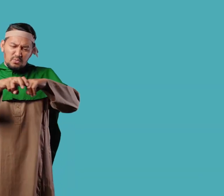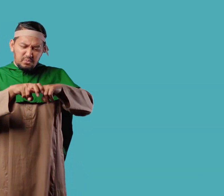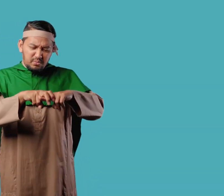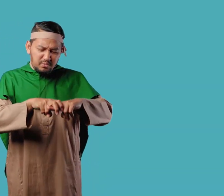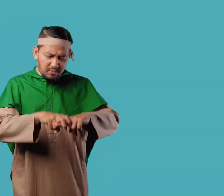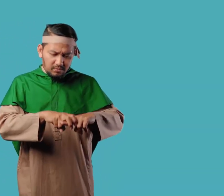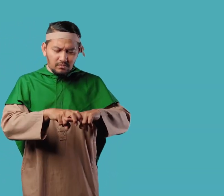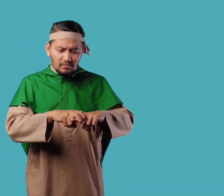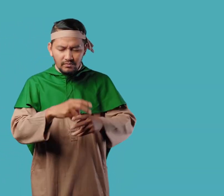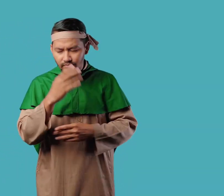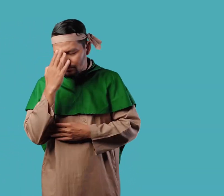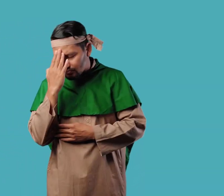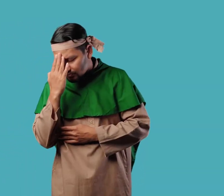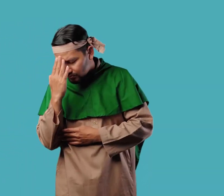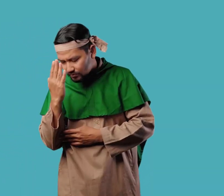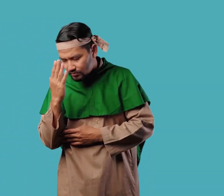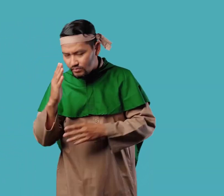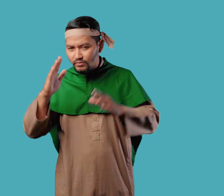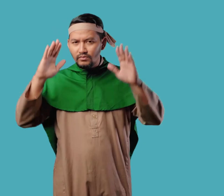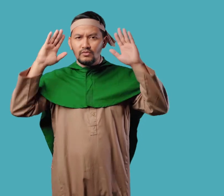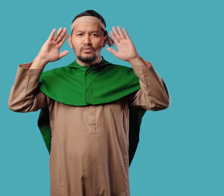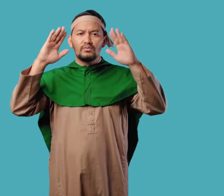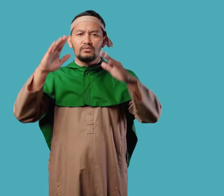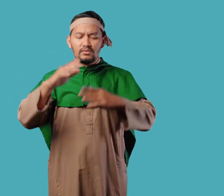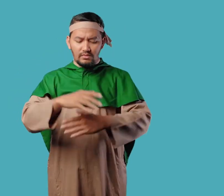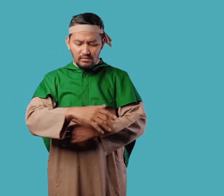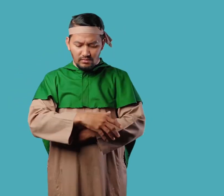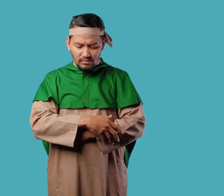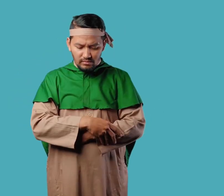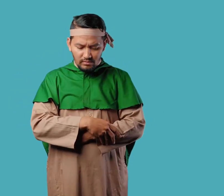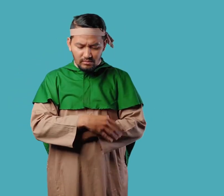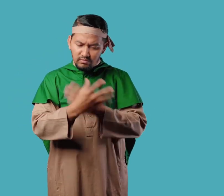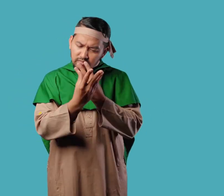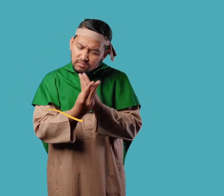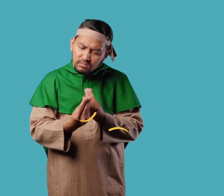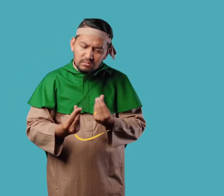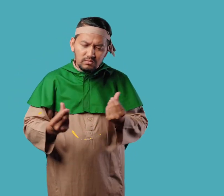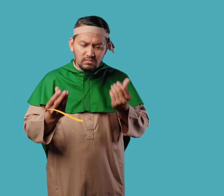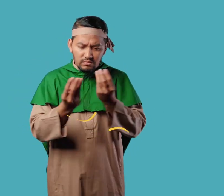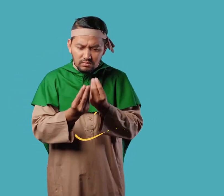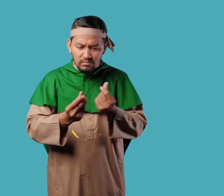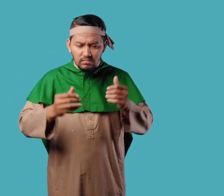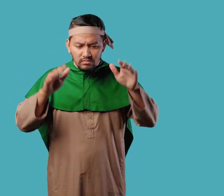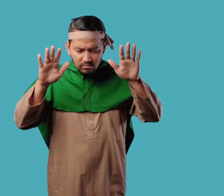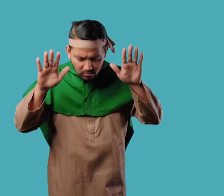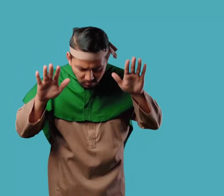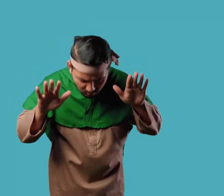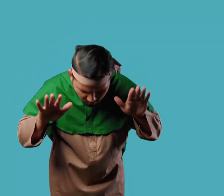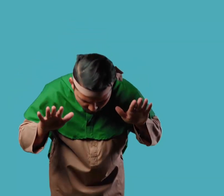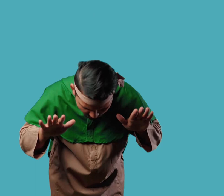Di sana dia banyak beribadah, sholat, zikir, dan bersujud kepada